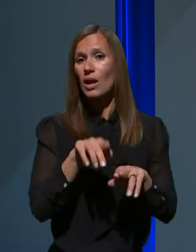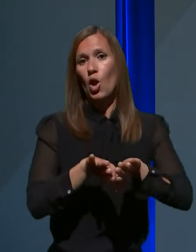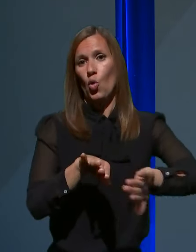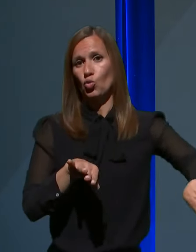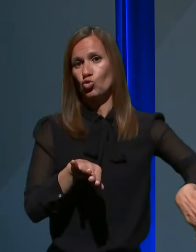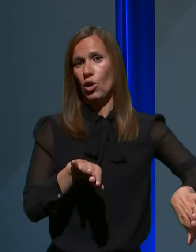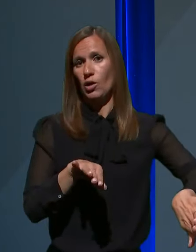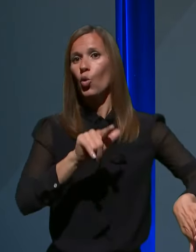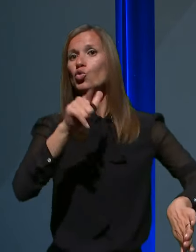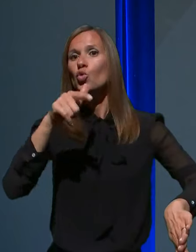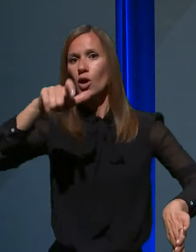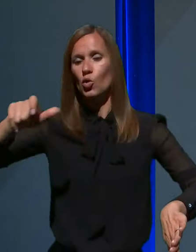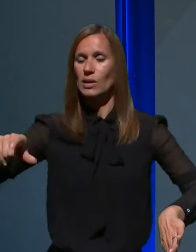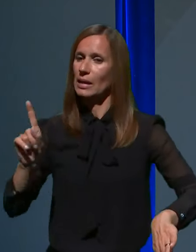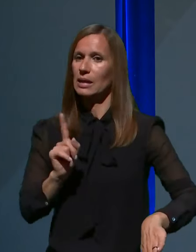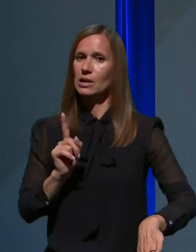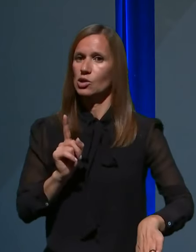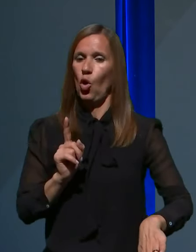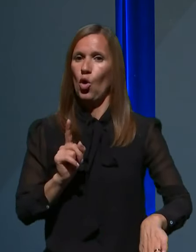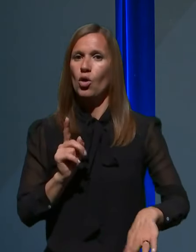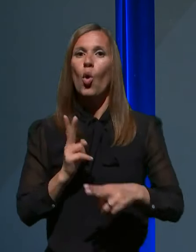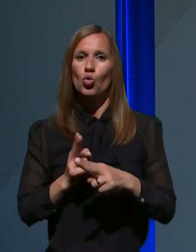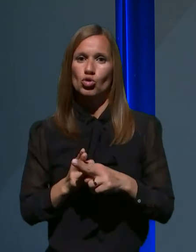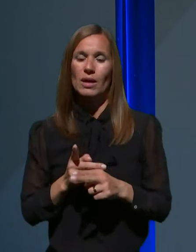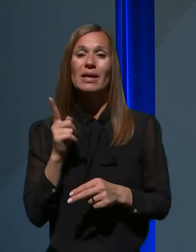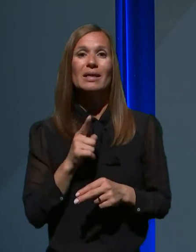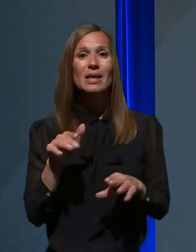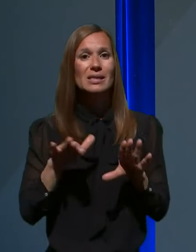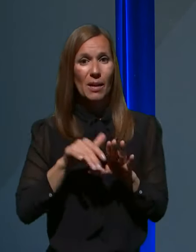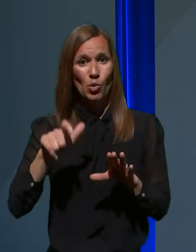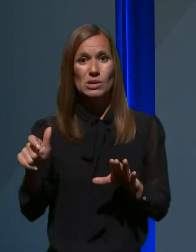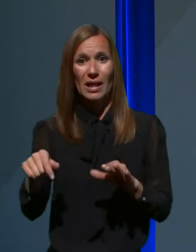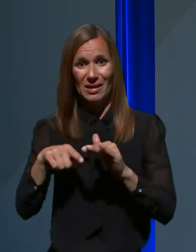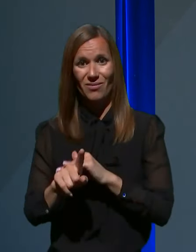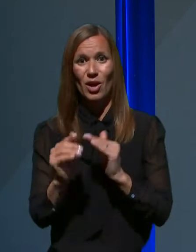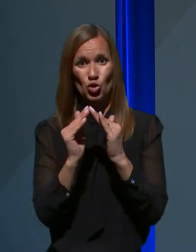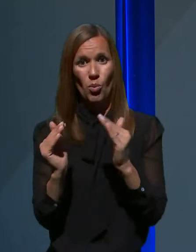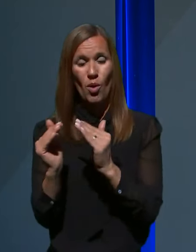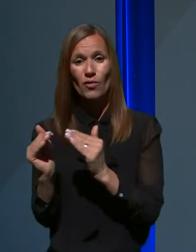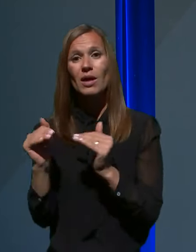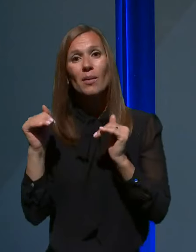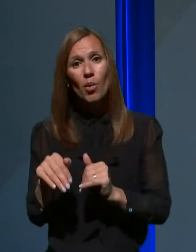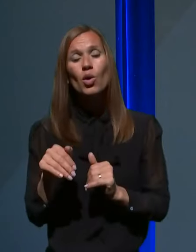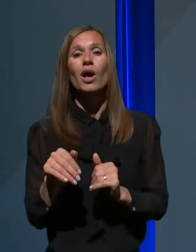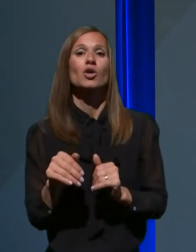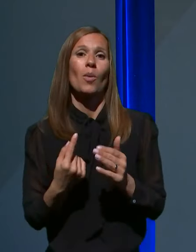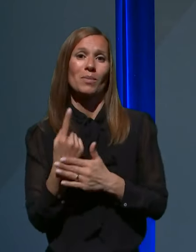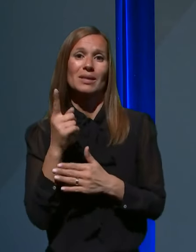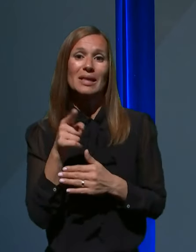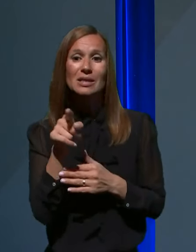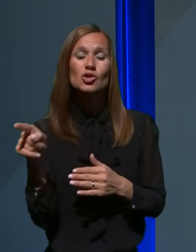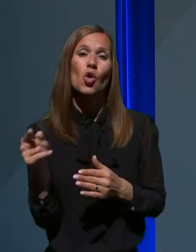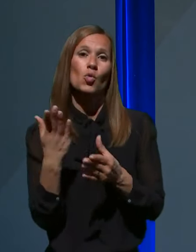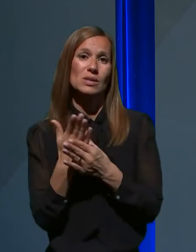ostalih, ki niso okuženi in osebje teh domov morajo pač biti in so tudi ustrezno